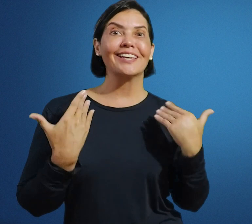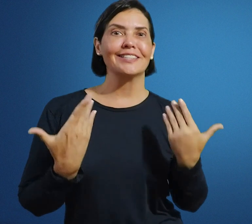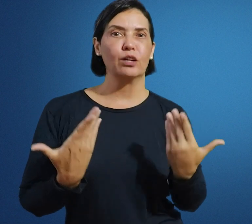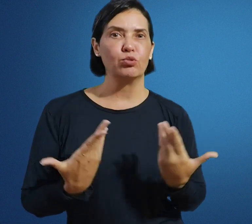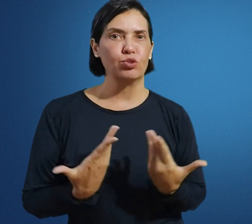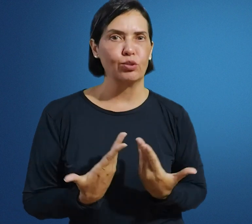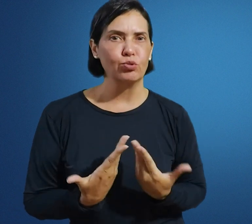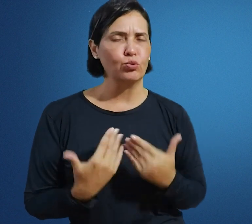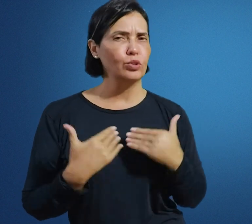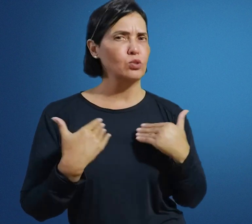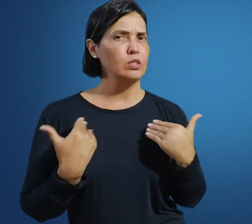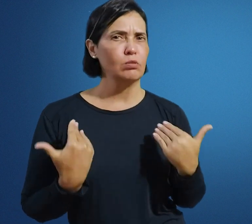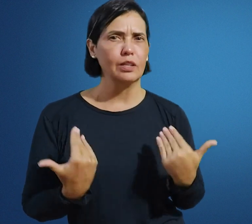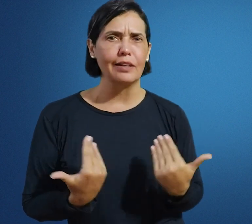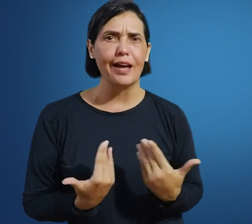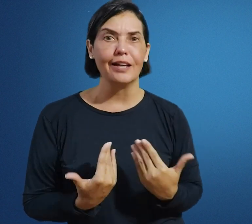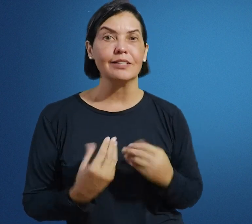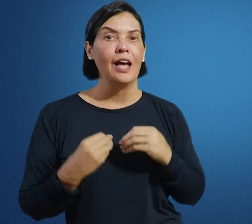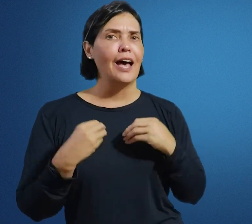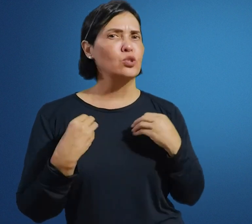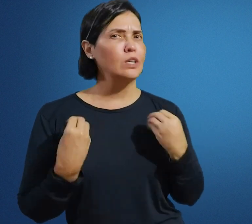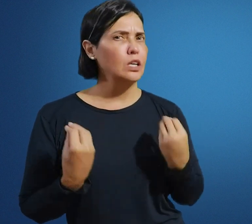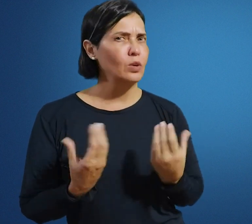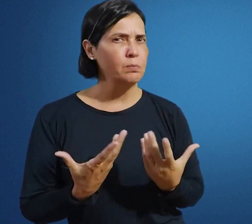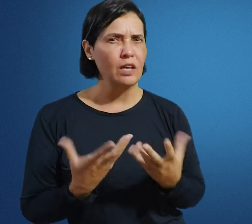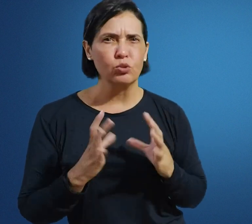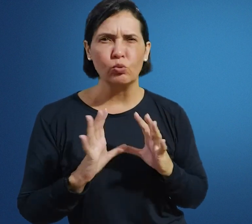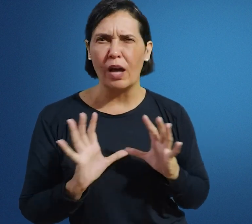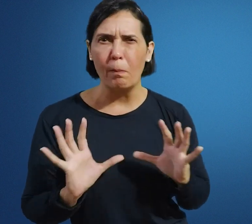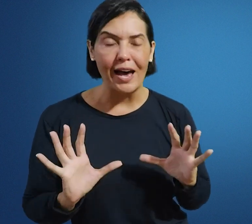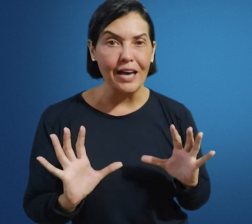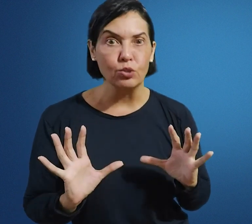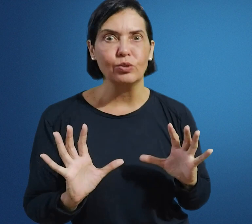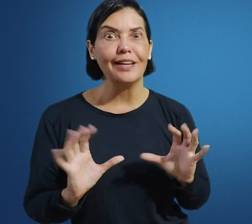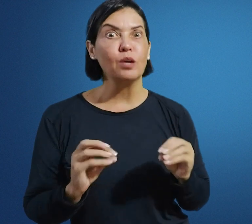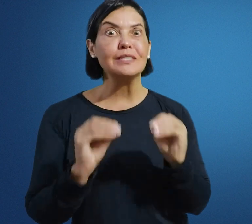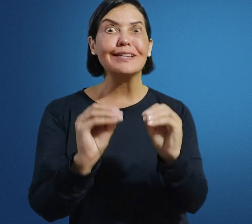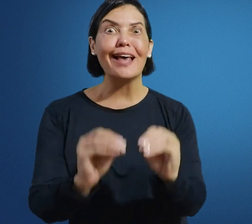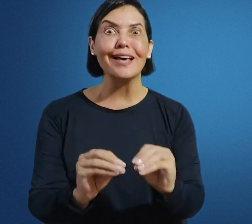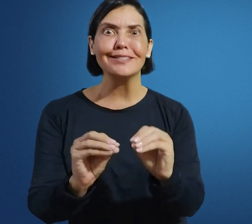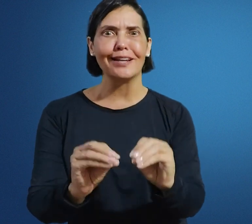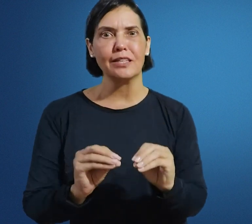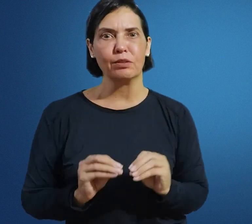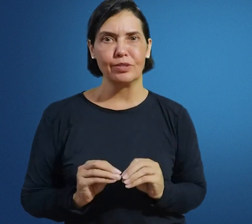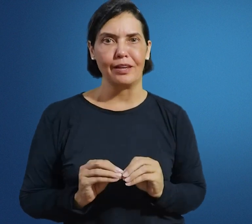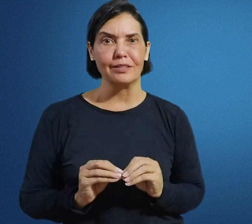a questão do sujeito surdo, as suas singularidades, a sua língua, o aspecto estrutural básico, né? E não ensinar sinais para vocês.